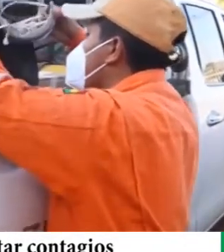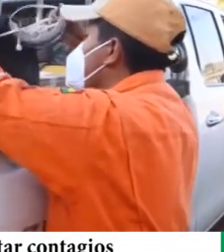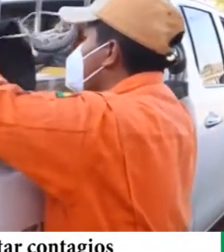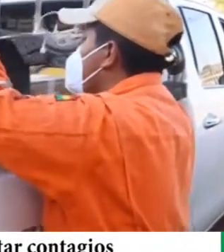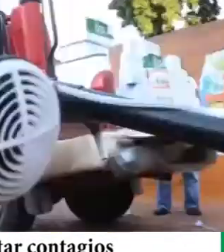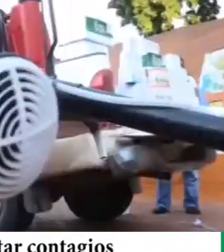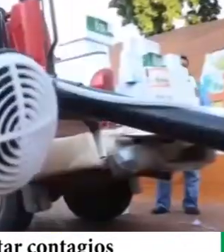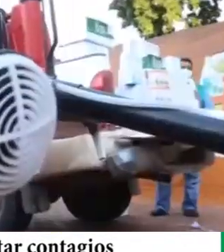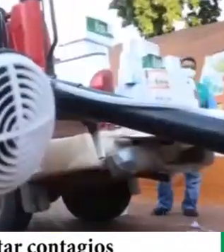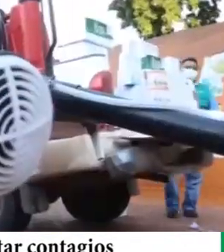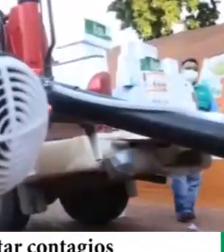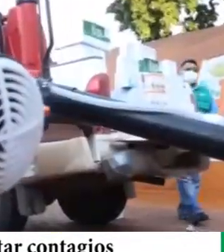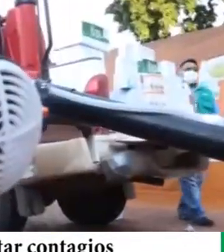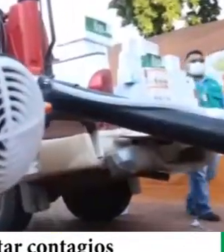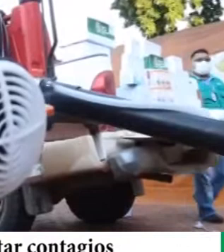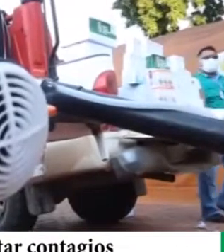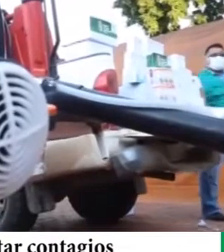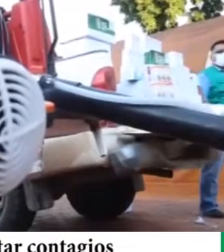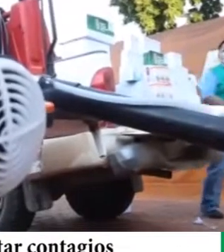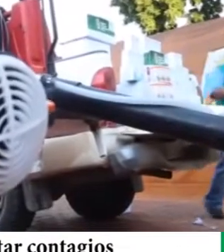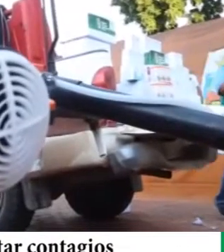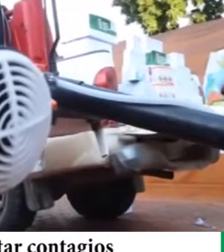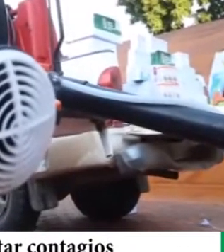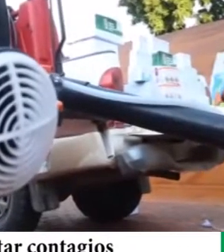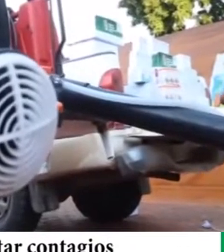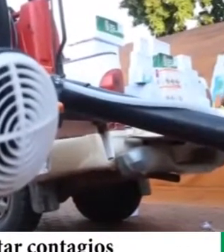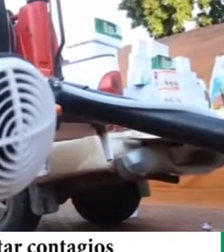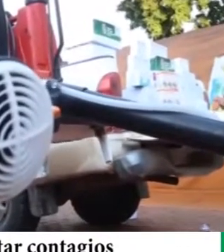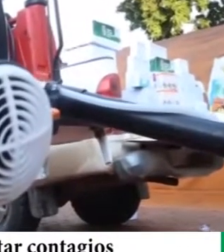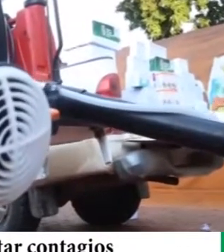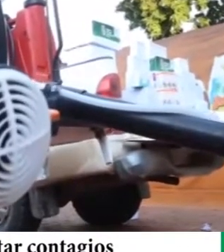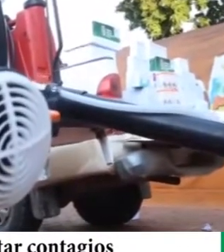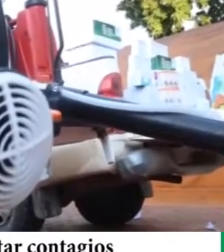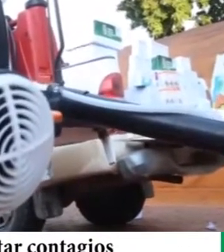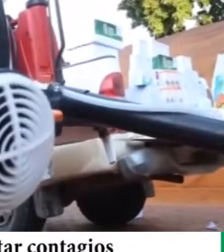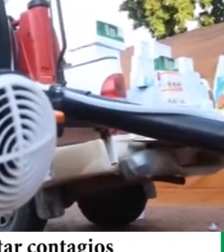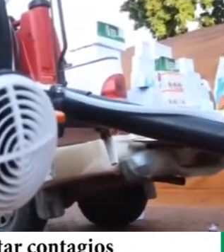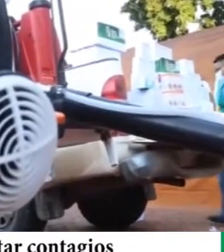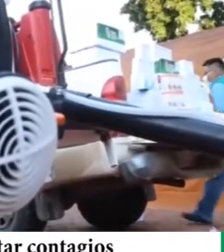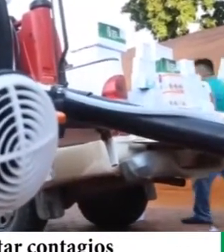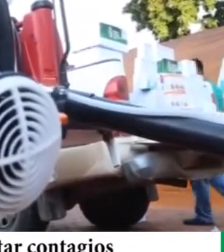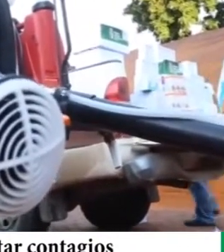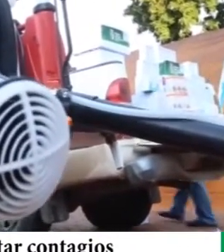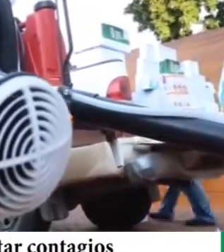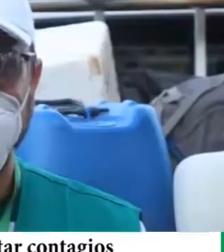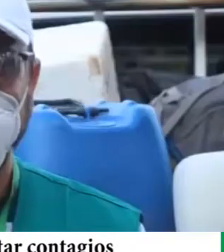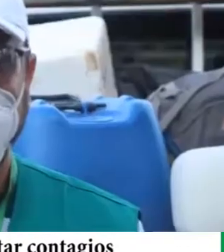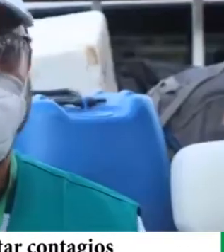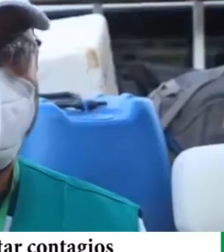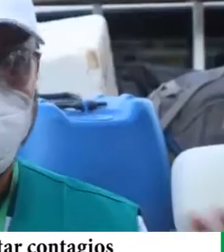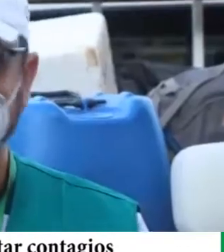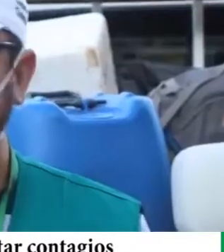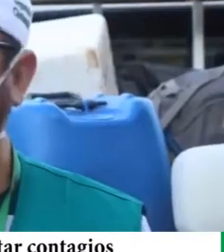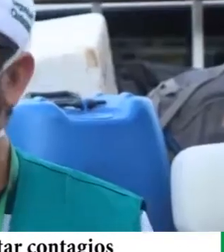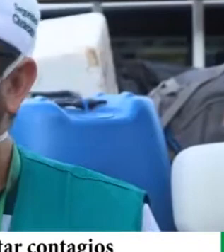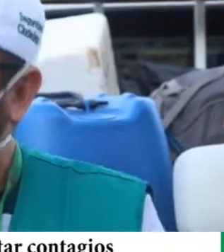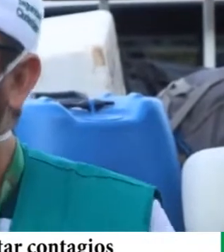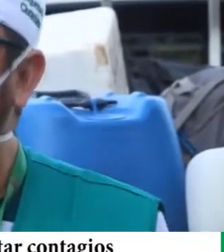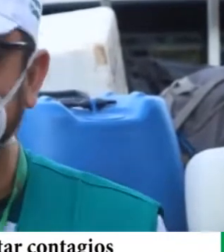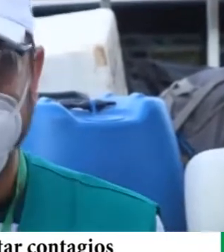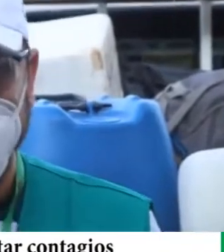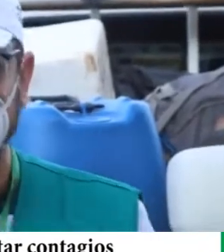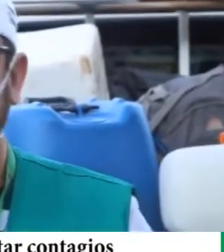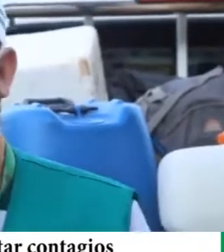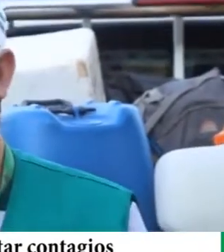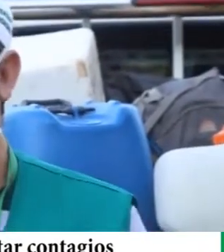bomberos especializados y se pueda desinfectar en los lugares donde hay acceso público como banco mercado el mismo hospital pero también la